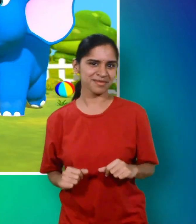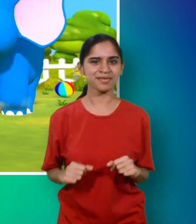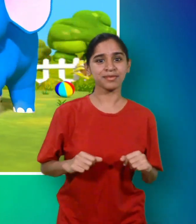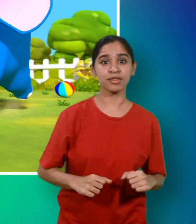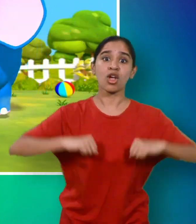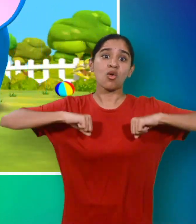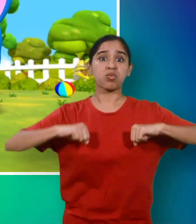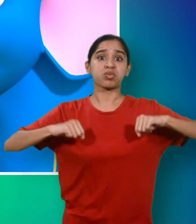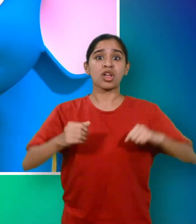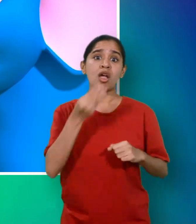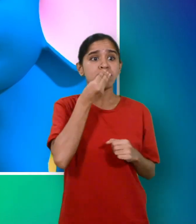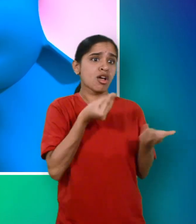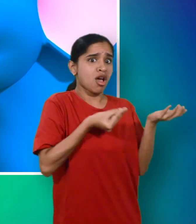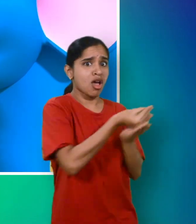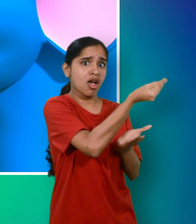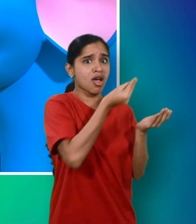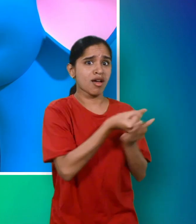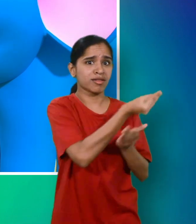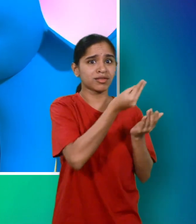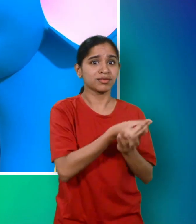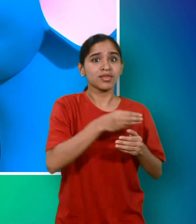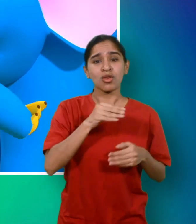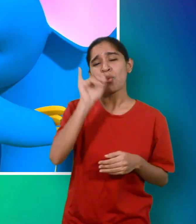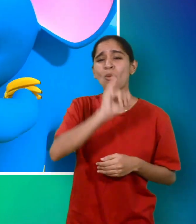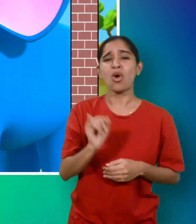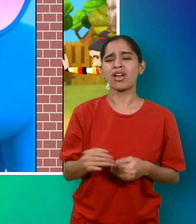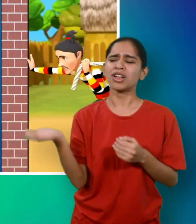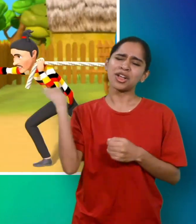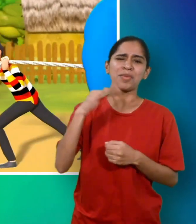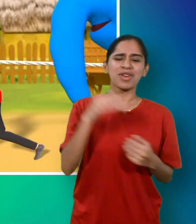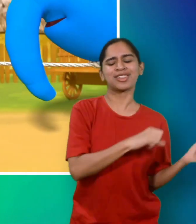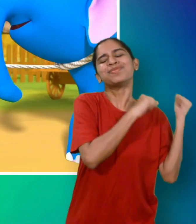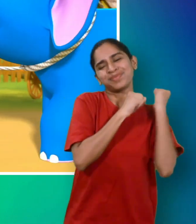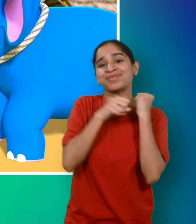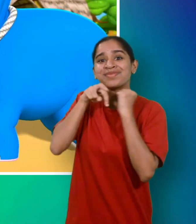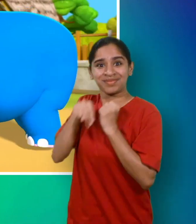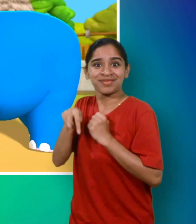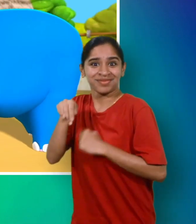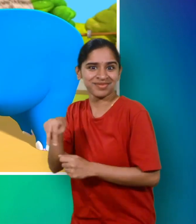मोटू उसको खूब खिलाता पतलू उसको सैर कराता